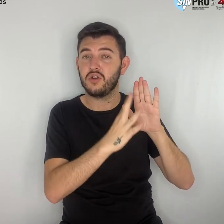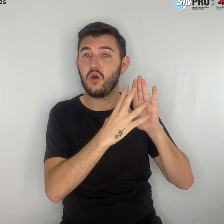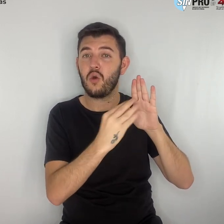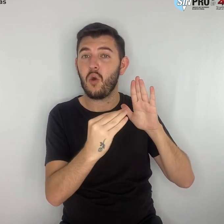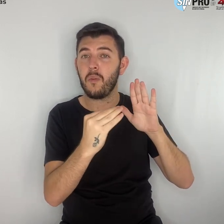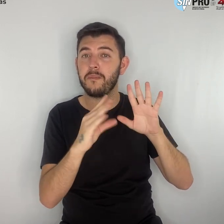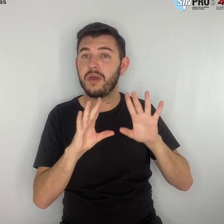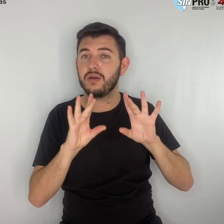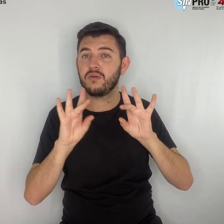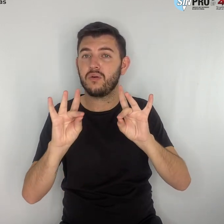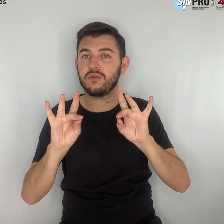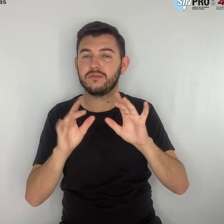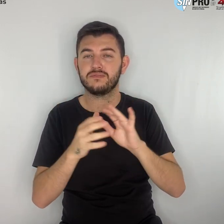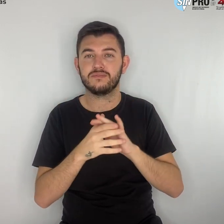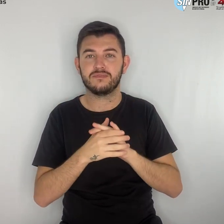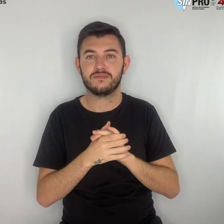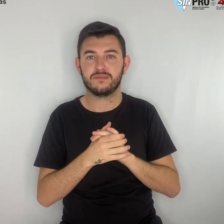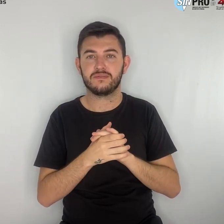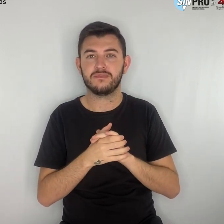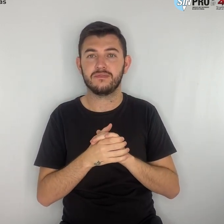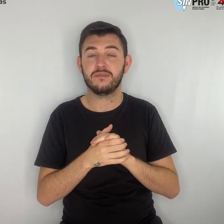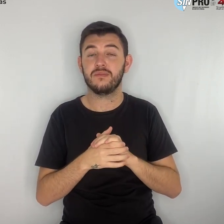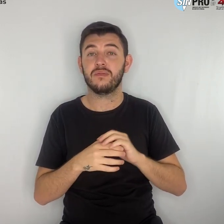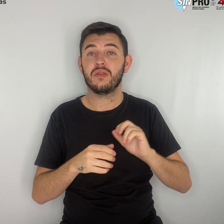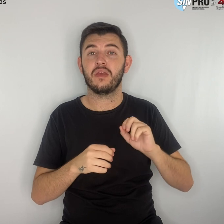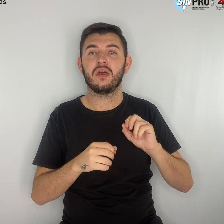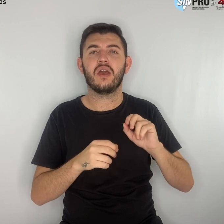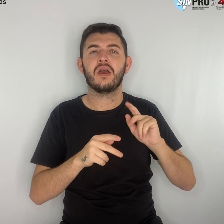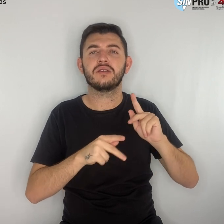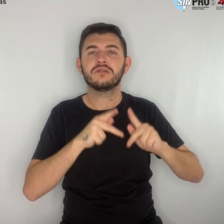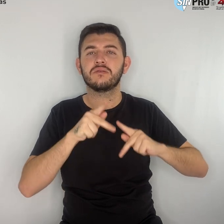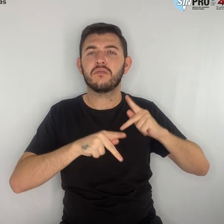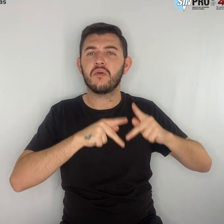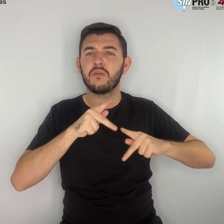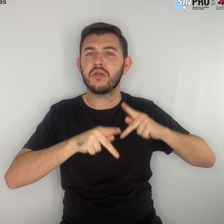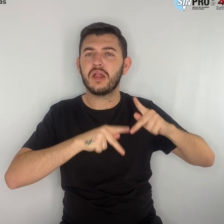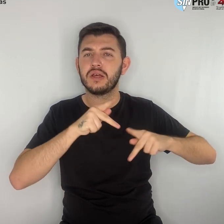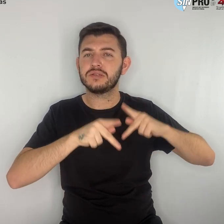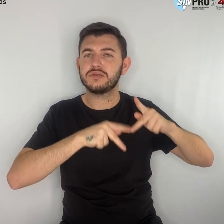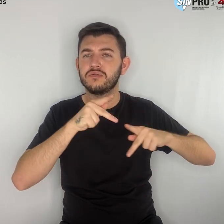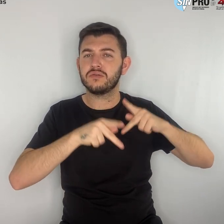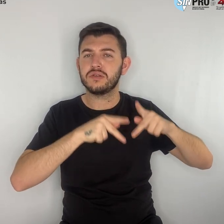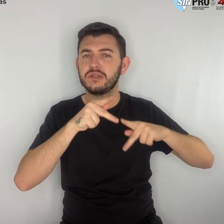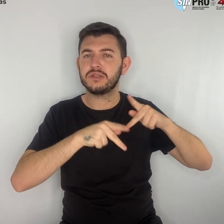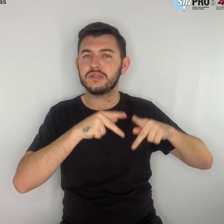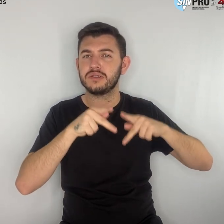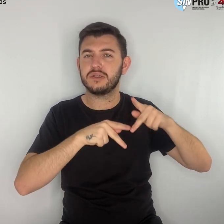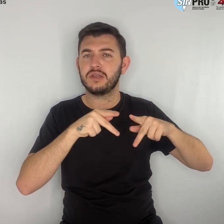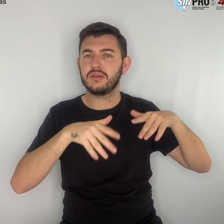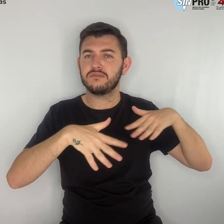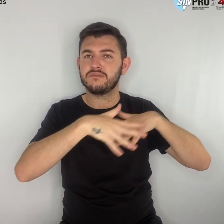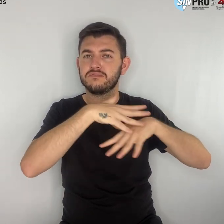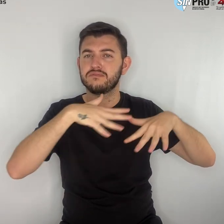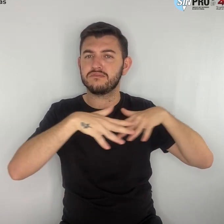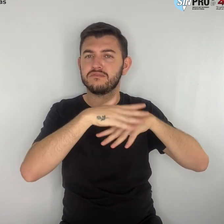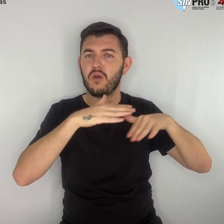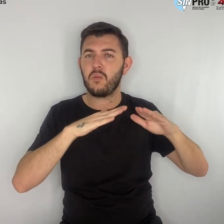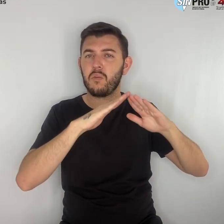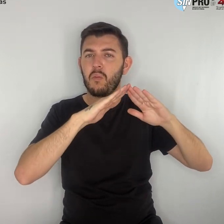populações de que tratam essa questão residem geralmente em localidades com apenas